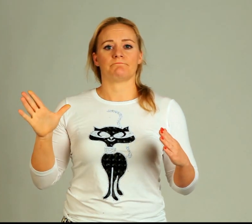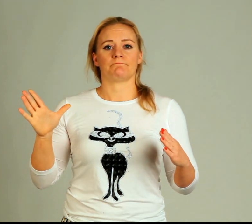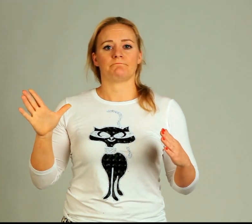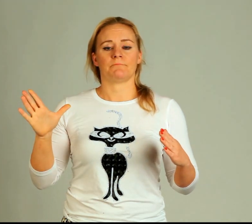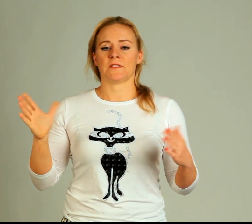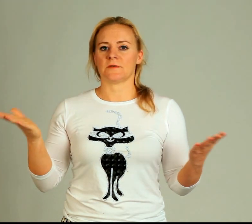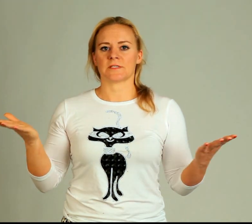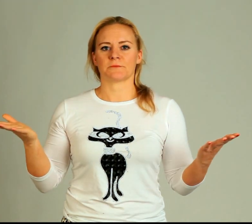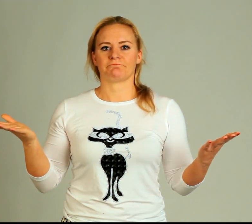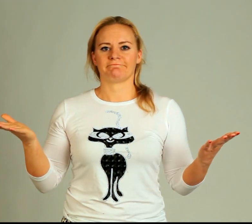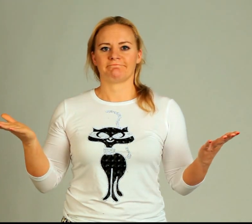Nic víc.